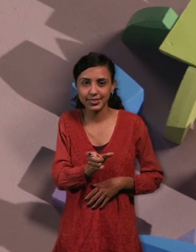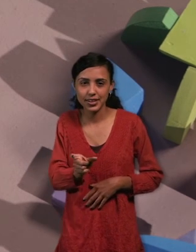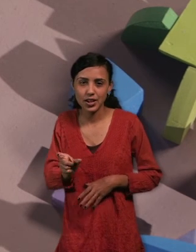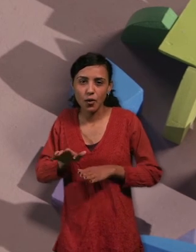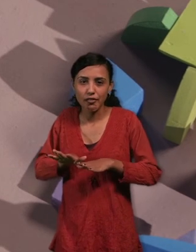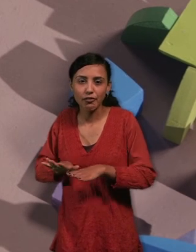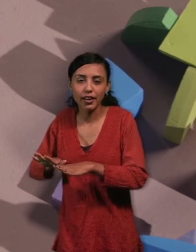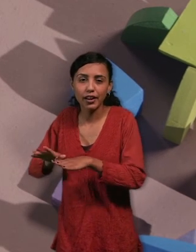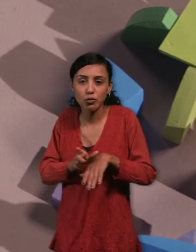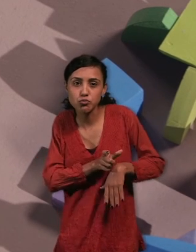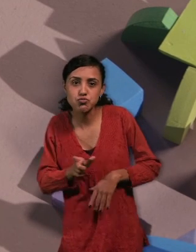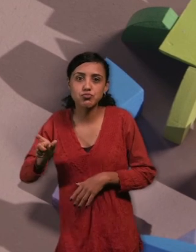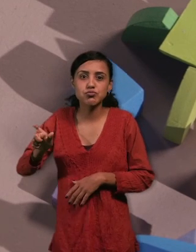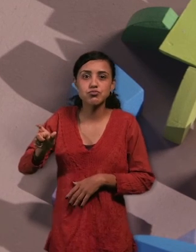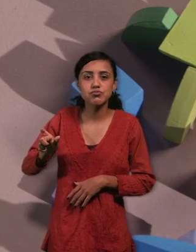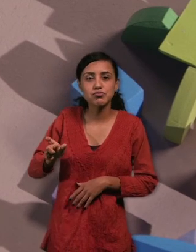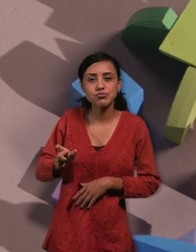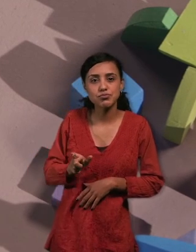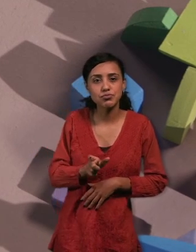su aceleración, su recuperación.